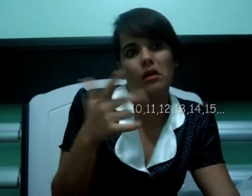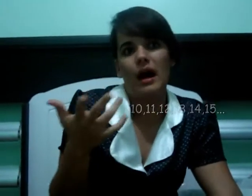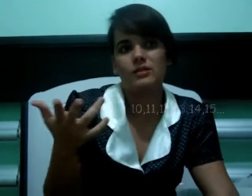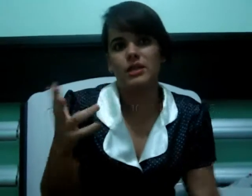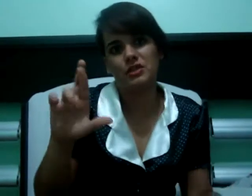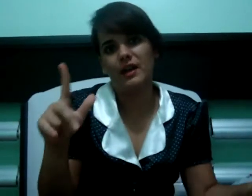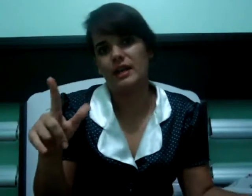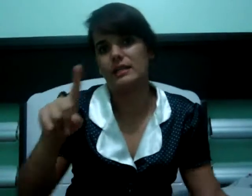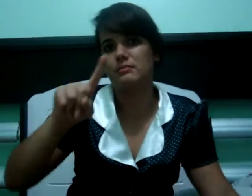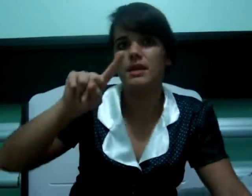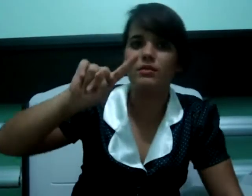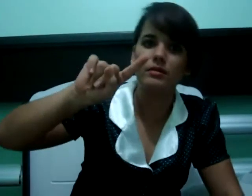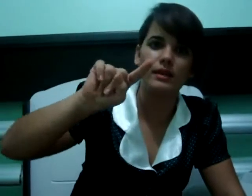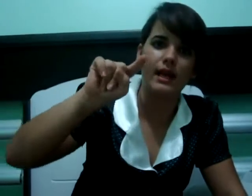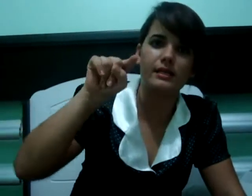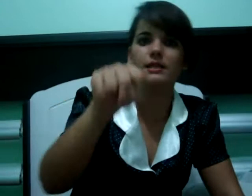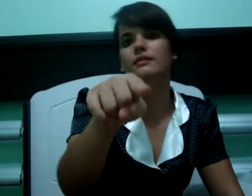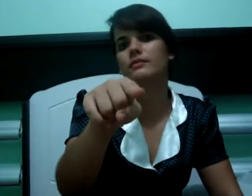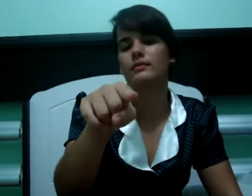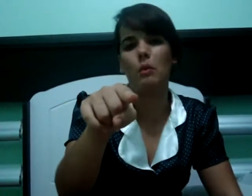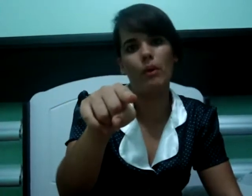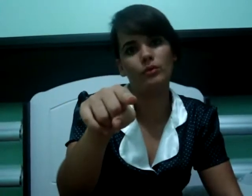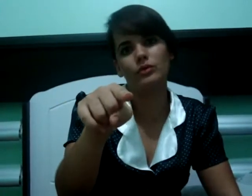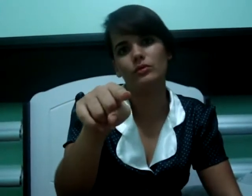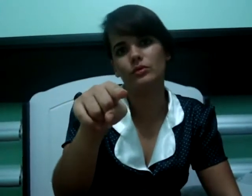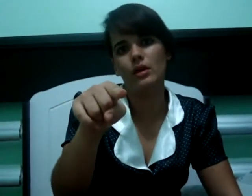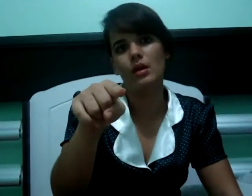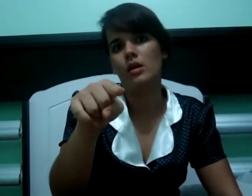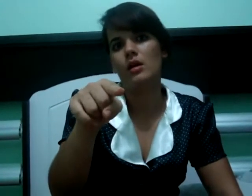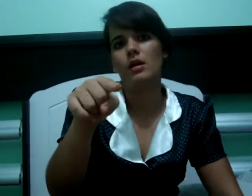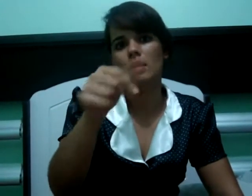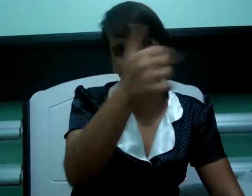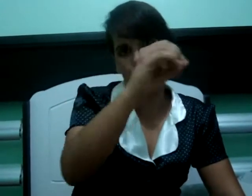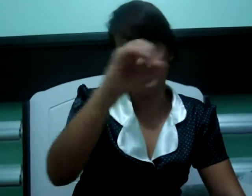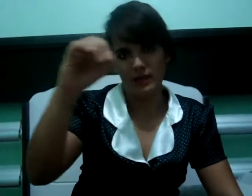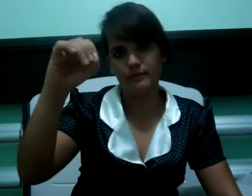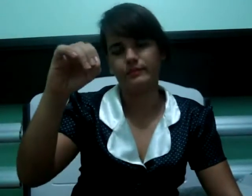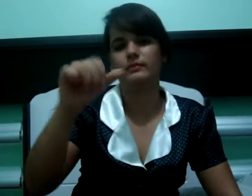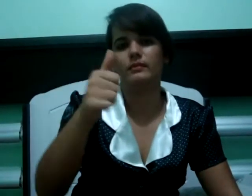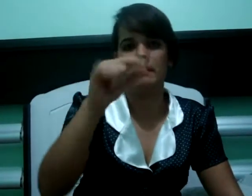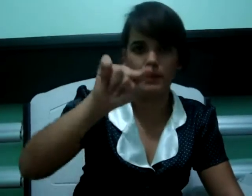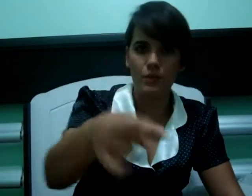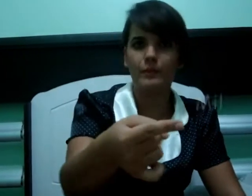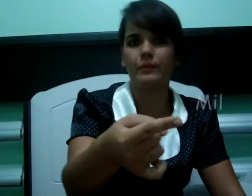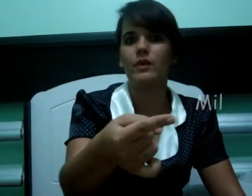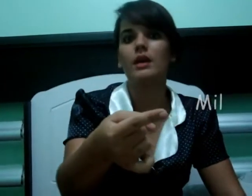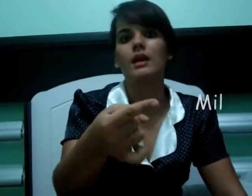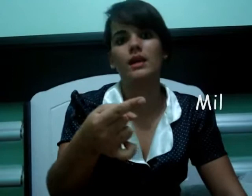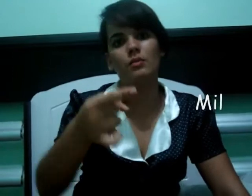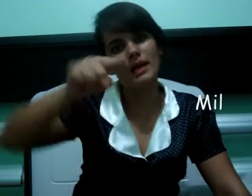As únicas diferenças. 1.000, que é assim. O ponto. 1.000, né? 1.000. E o